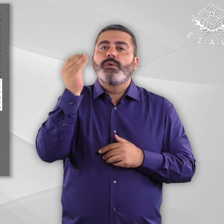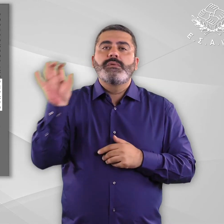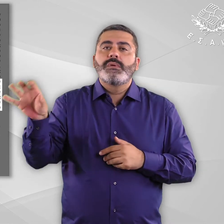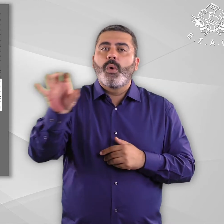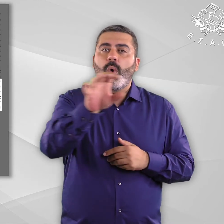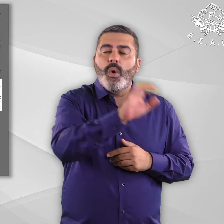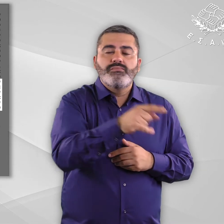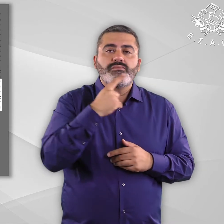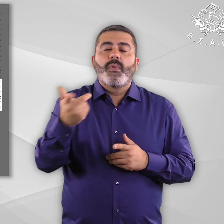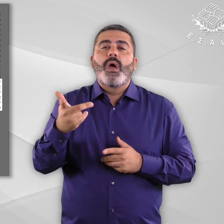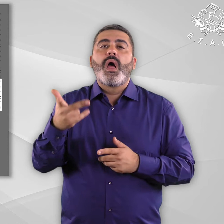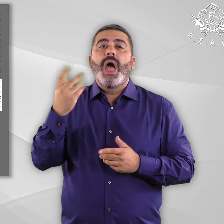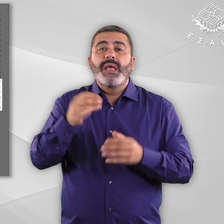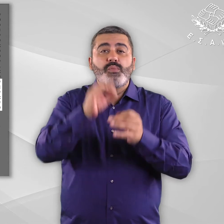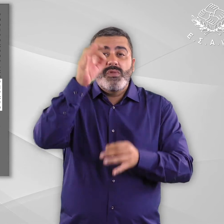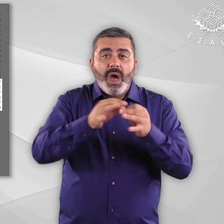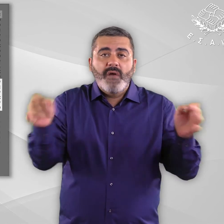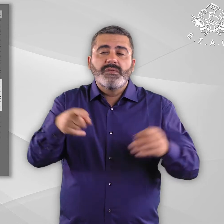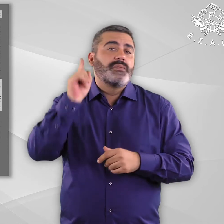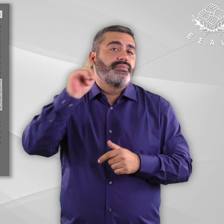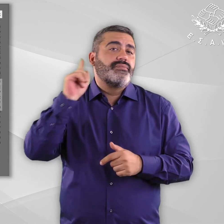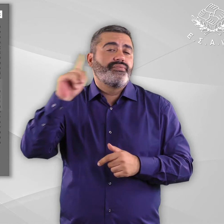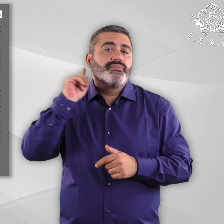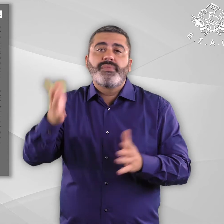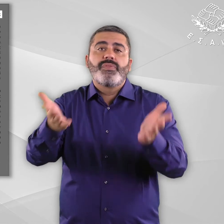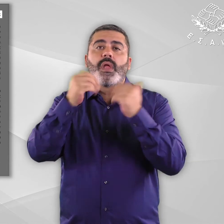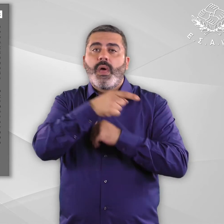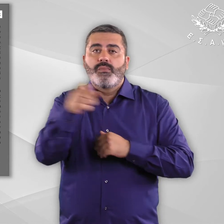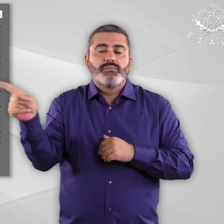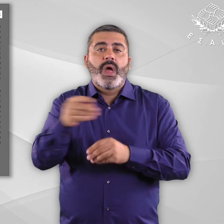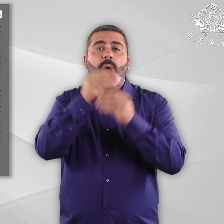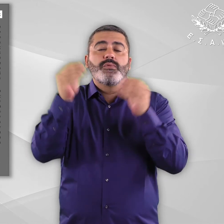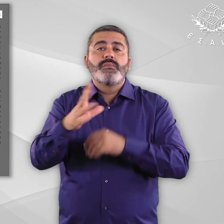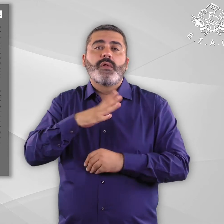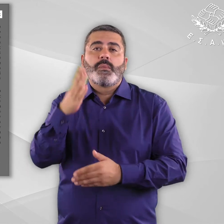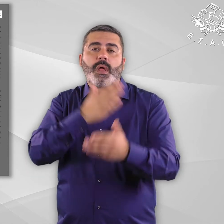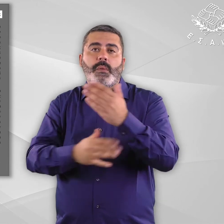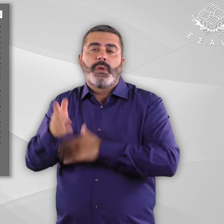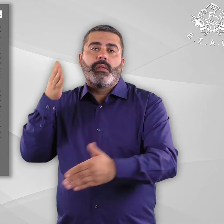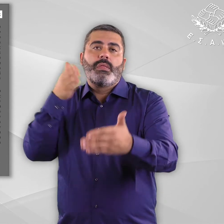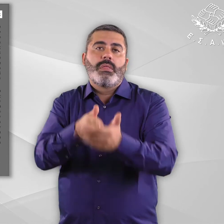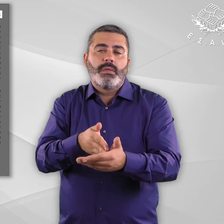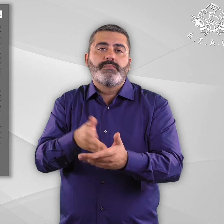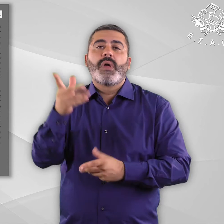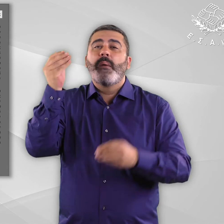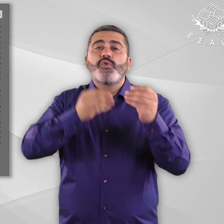απαιτούμενες προδιαγραφές προσβασιμότητας για άτομα με αναπηρία, με το πρόβλημα ωστόσο να εντοπίζεται κυρίως στην περιφέρεια.